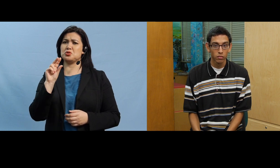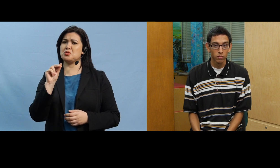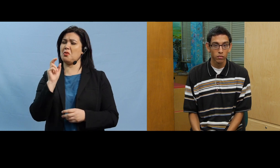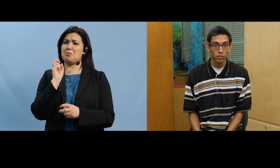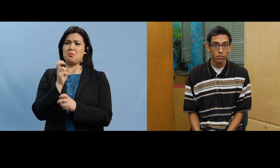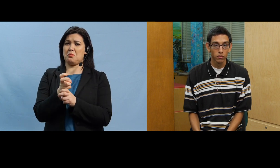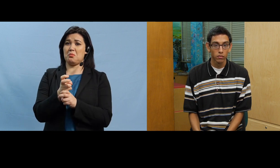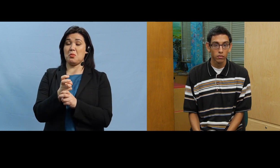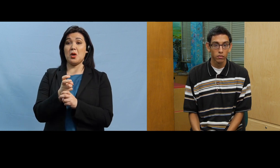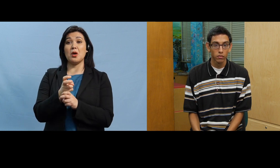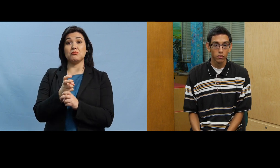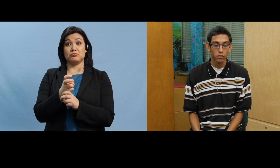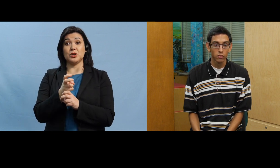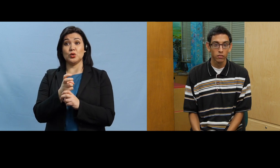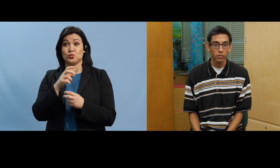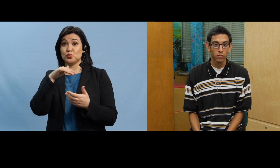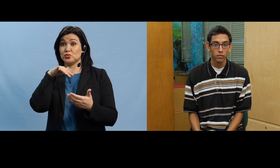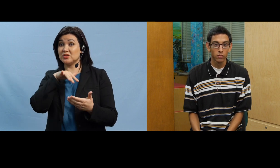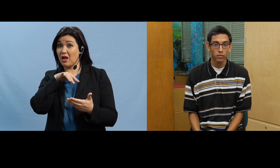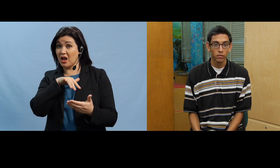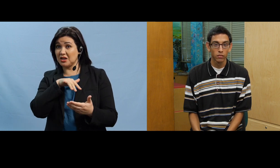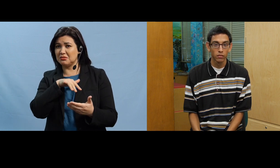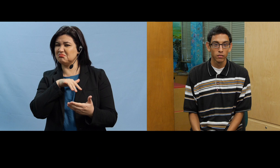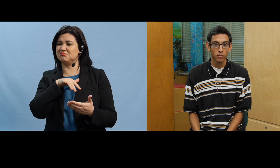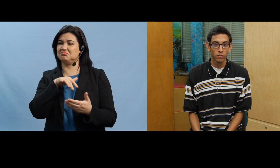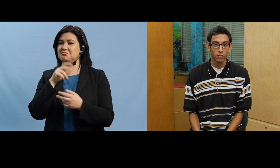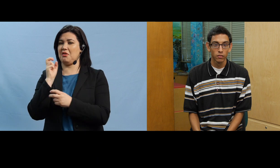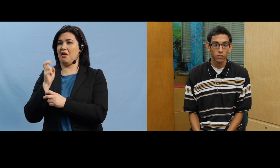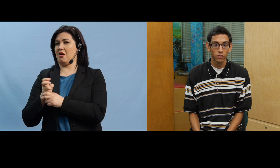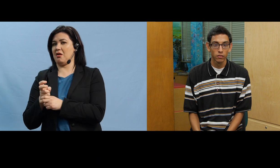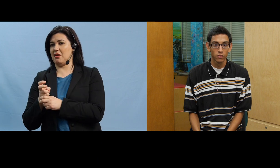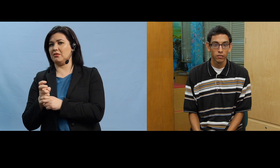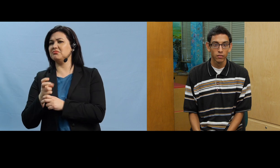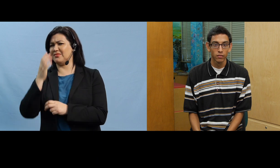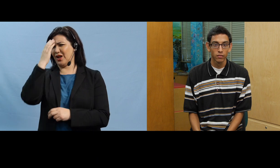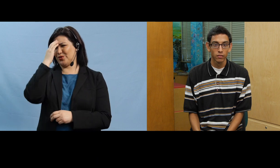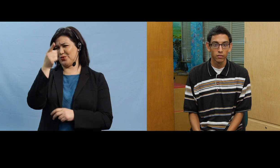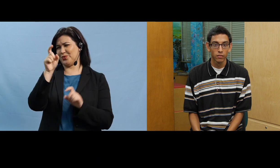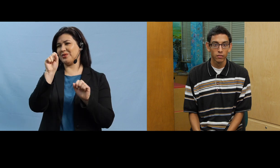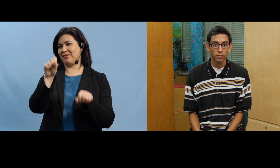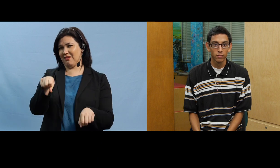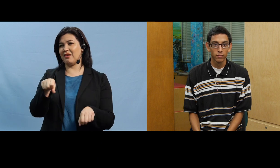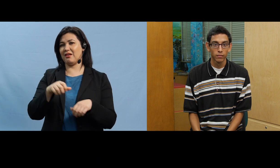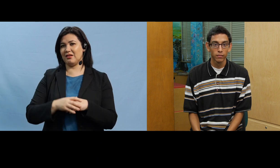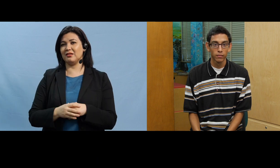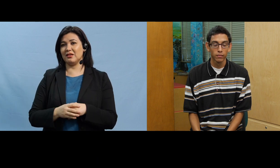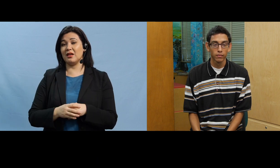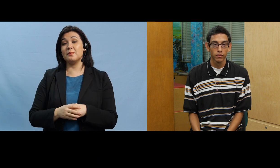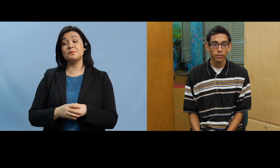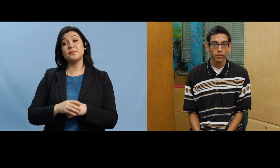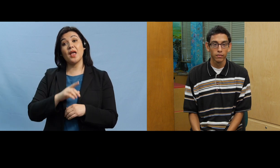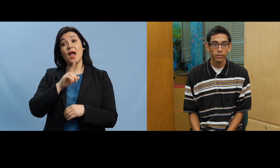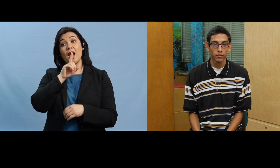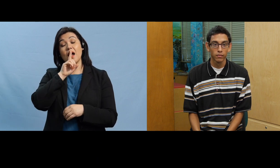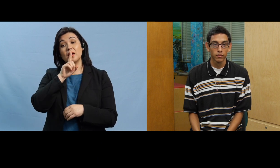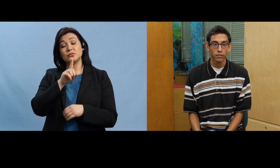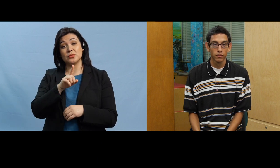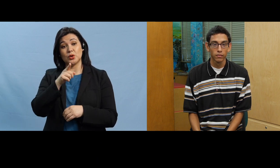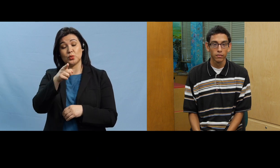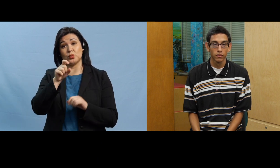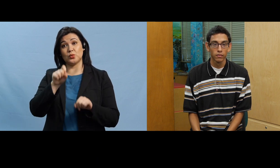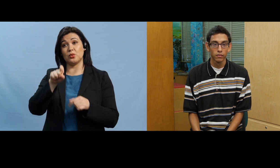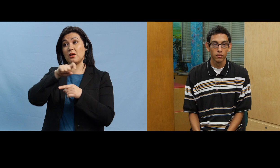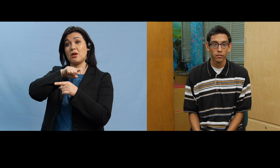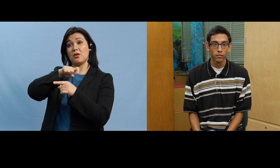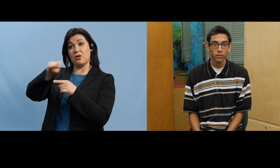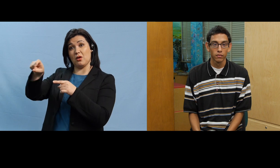cuando tú estudias la información no es difícil y yo sé que tú lo puedes lograr de hecho puedes a llamar a la